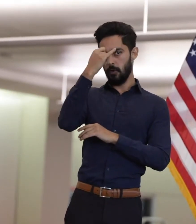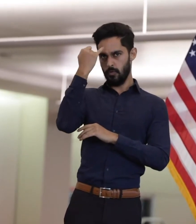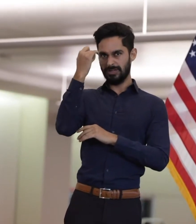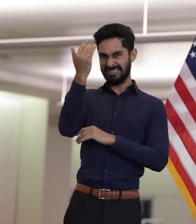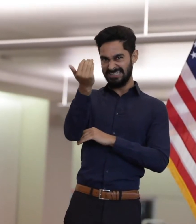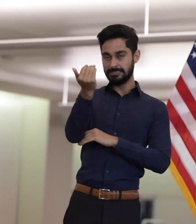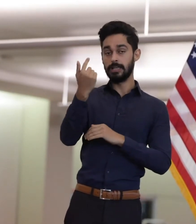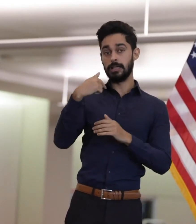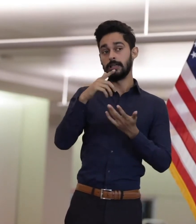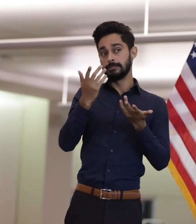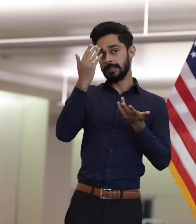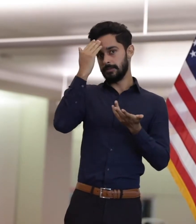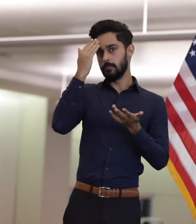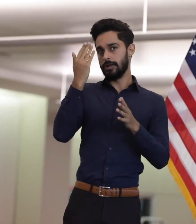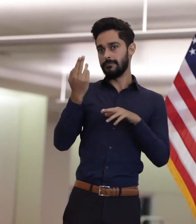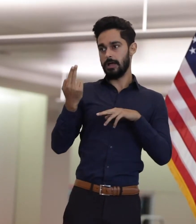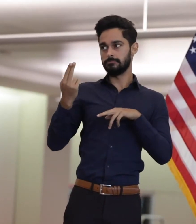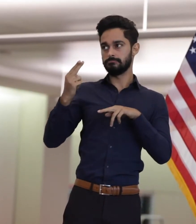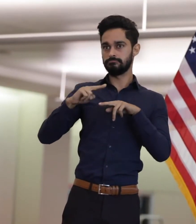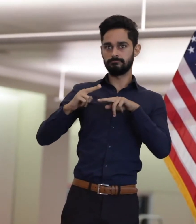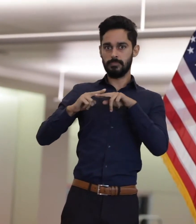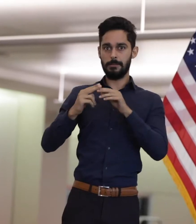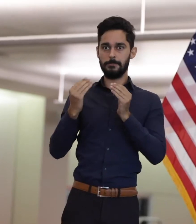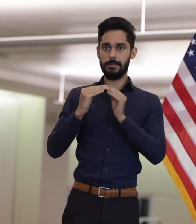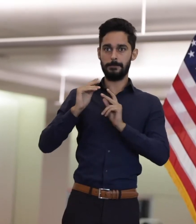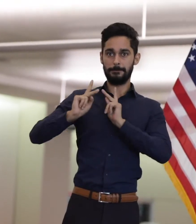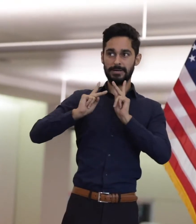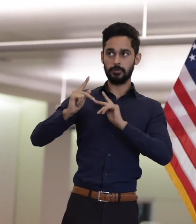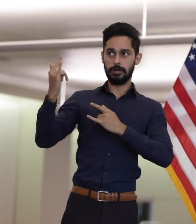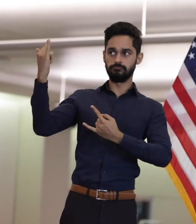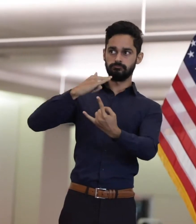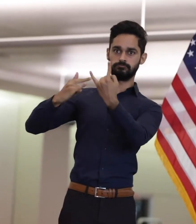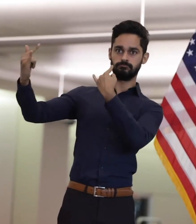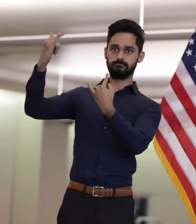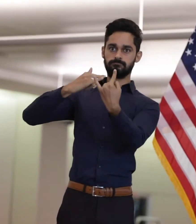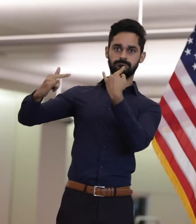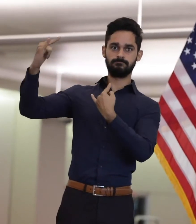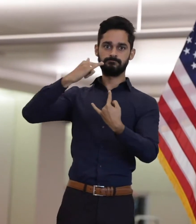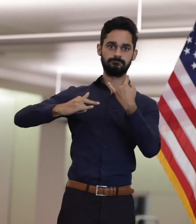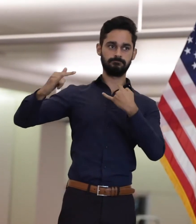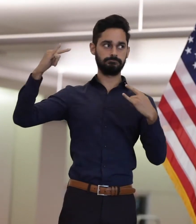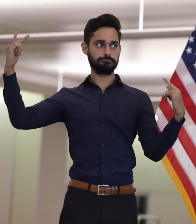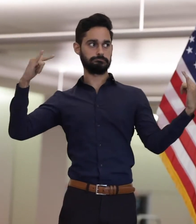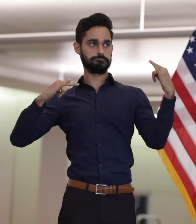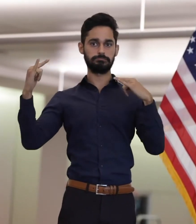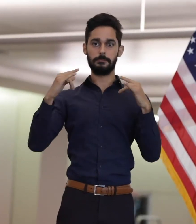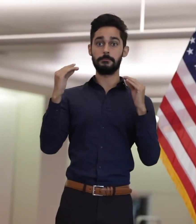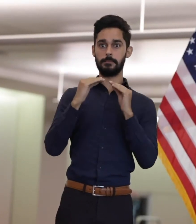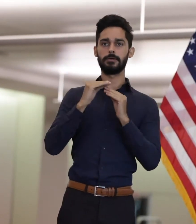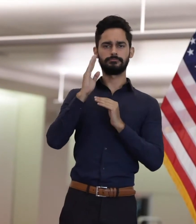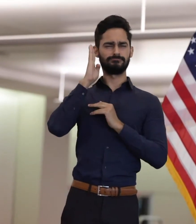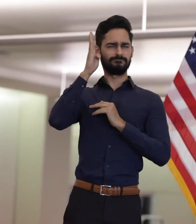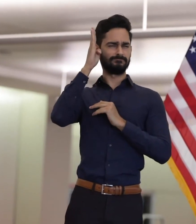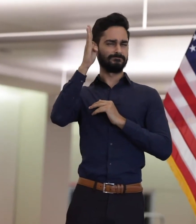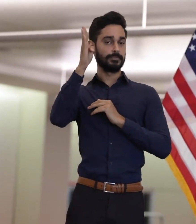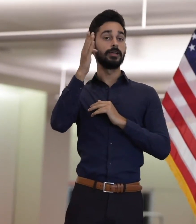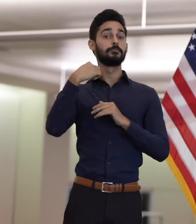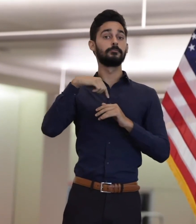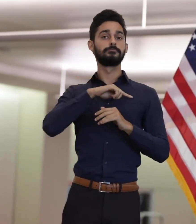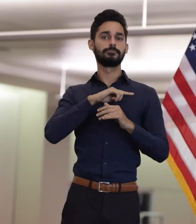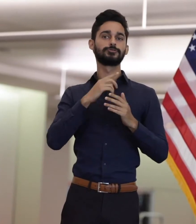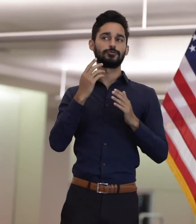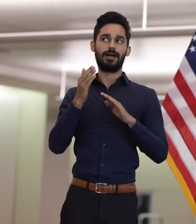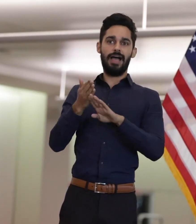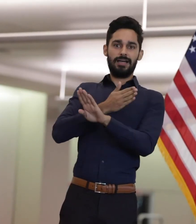esperamos que aumente la cantidad de pasajeros y de personas que lleguen a Puerto Rico. Por eso lo queremos hacer con tiempo suficiente para que se hagan las